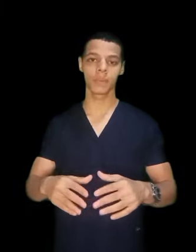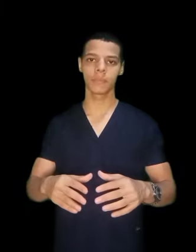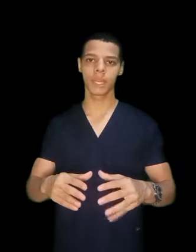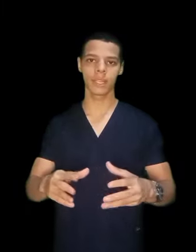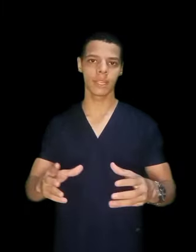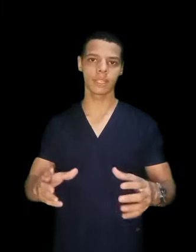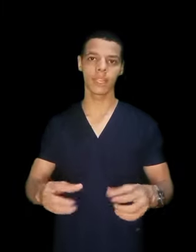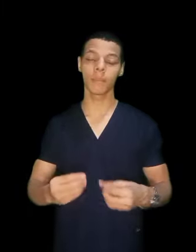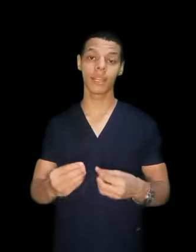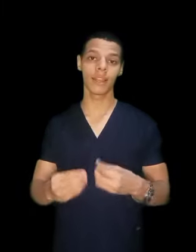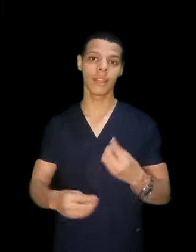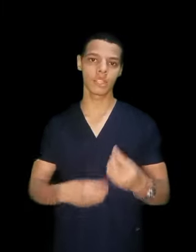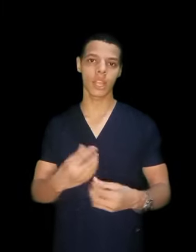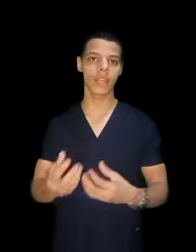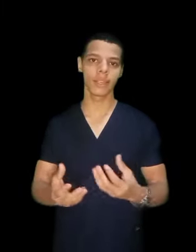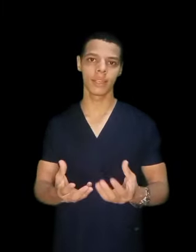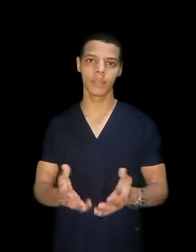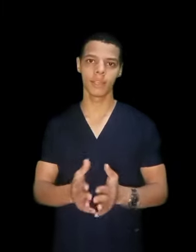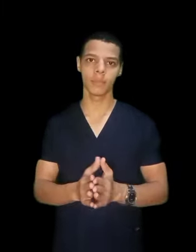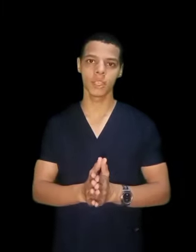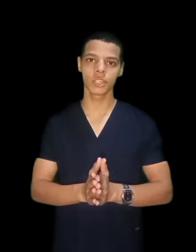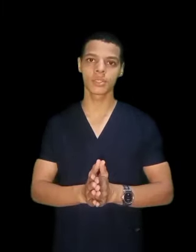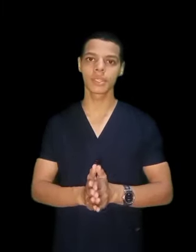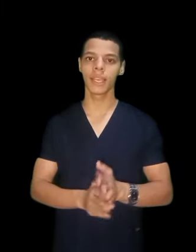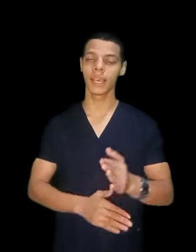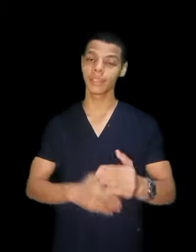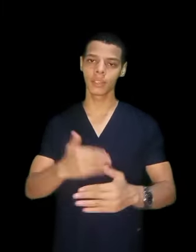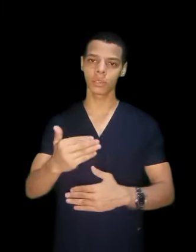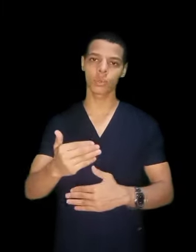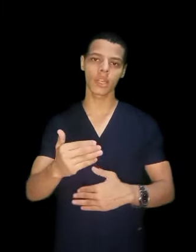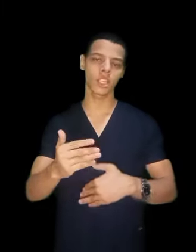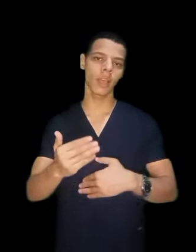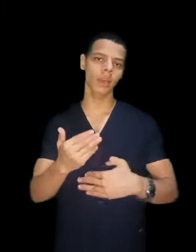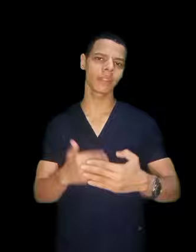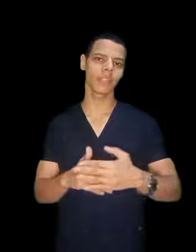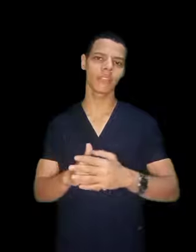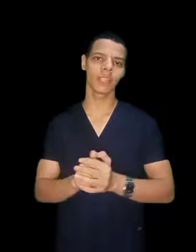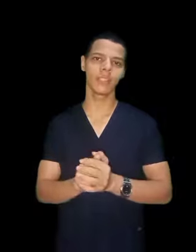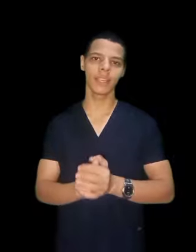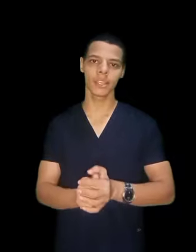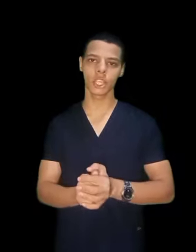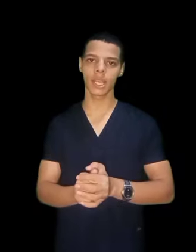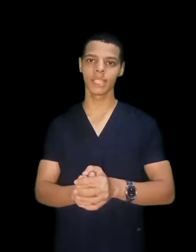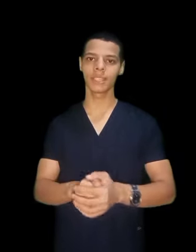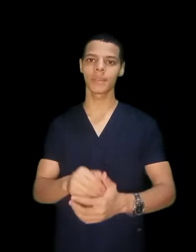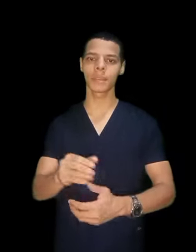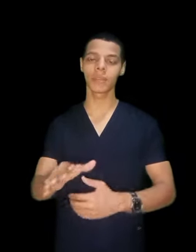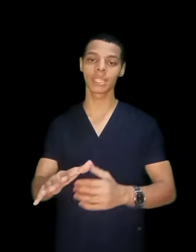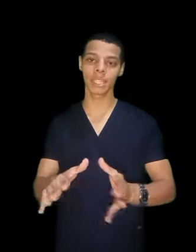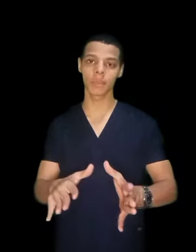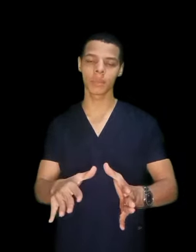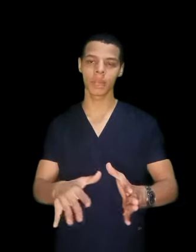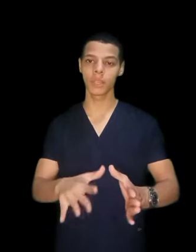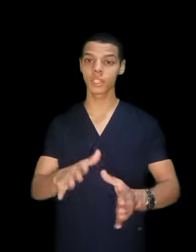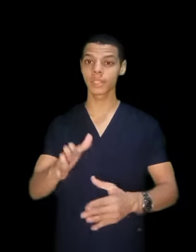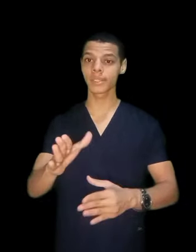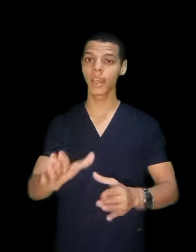بتبقى تعمل اشعة للباشنط عندنا دكتور اشعة وعندنا فني اشعة انت اللي بتبدأ تتعمل مع الباشنط